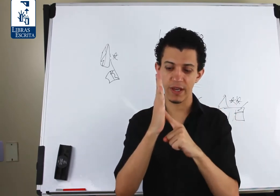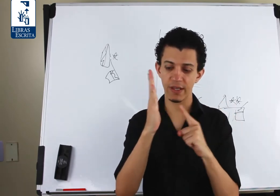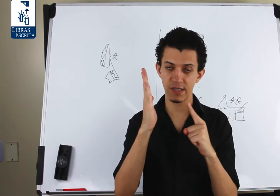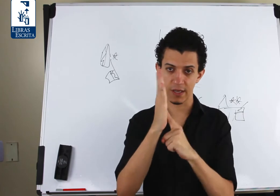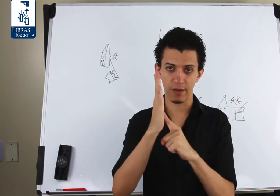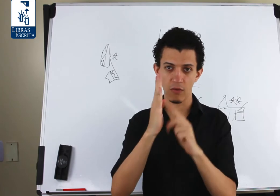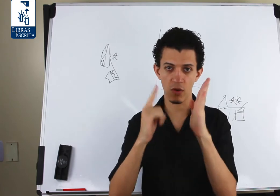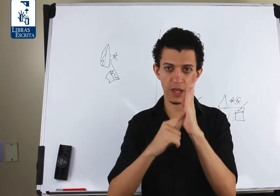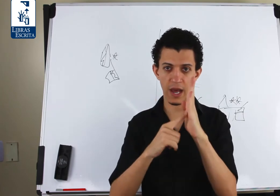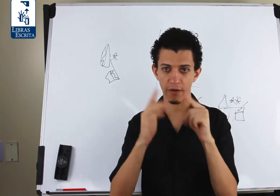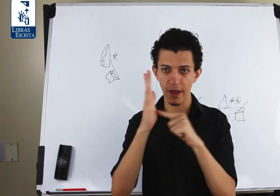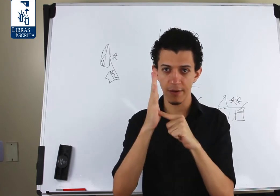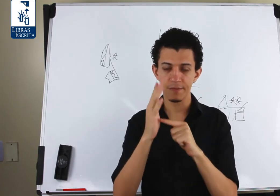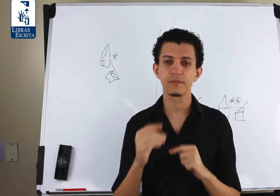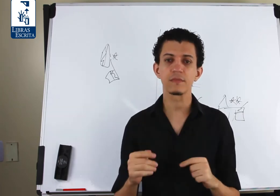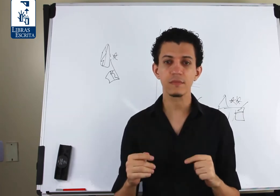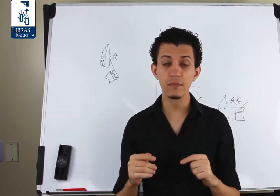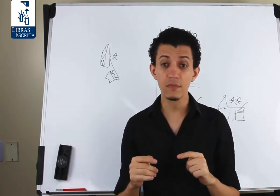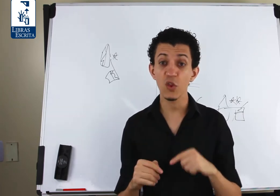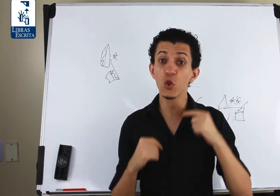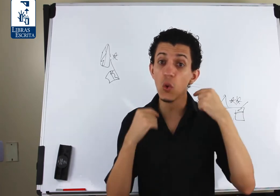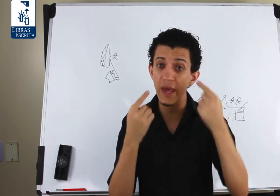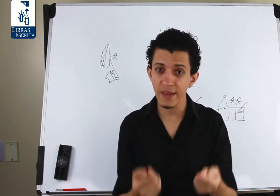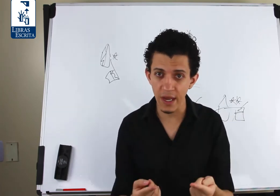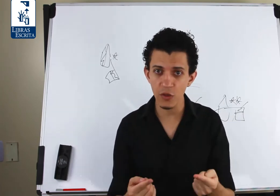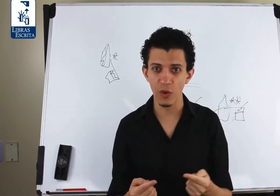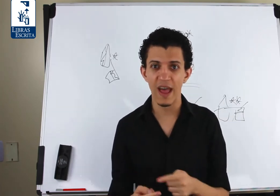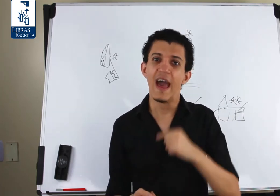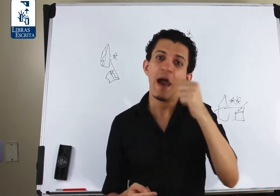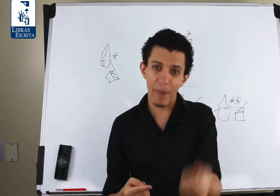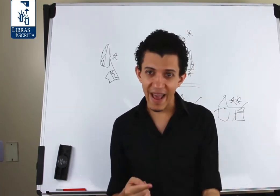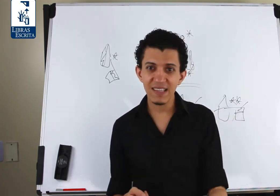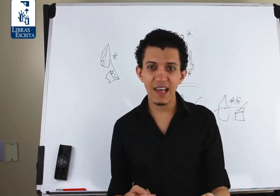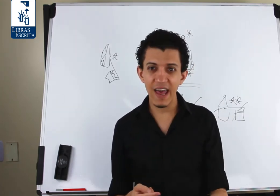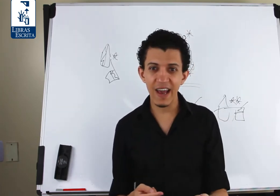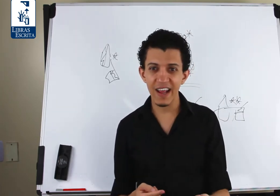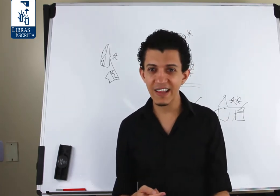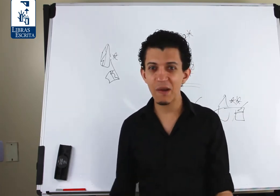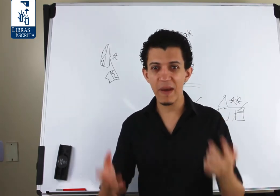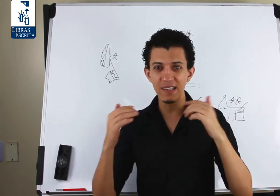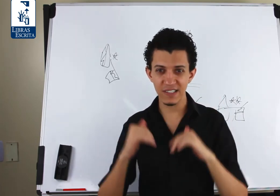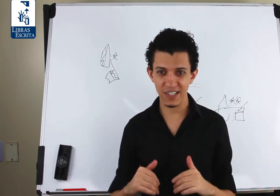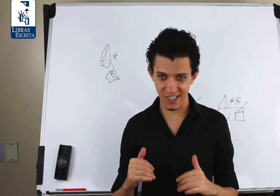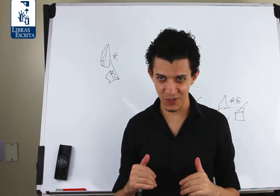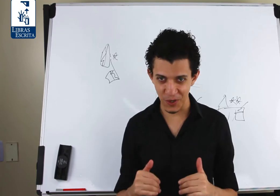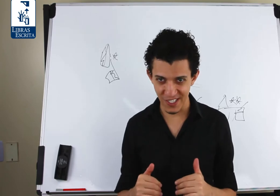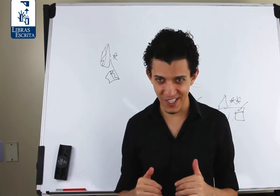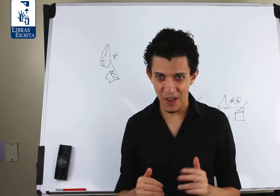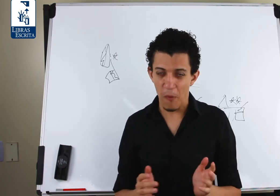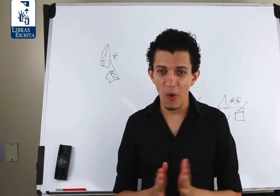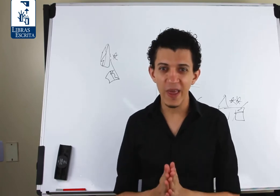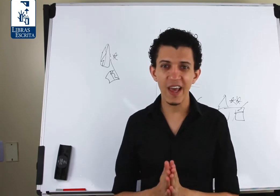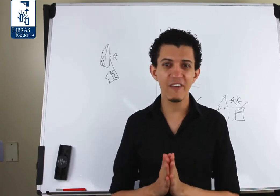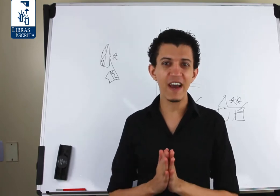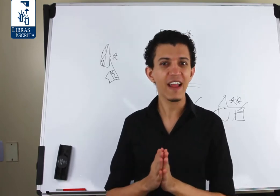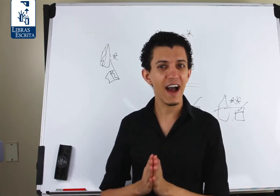seria assim. O contrário, né? No entanto, para essa regra aí também existem exceções. Porque aí, na verdade,